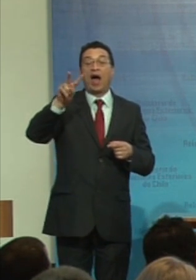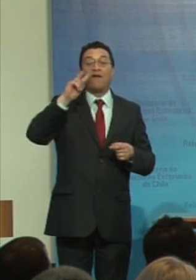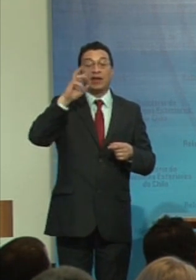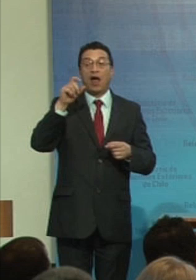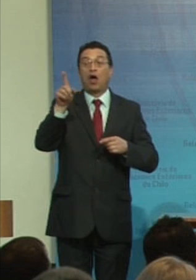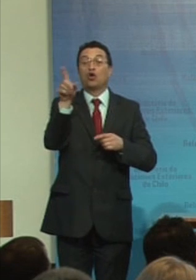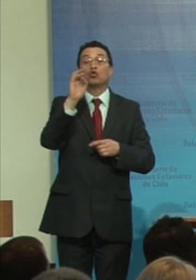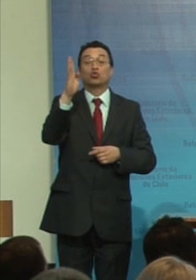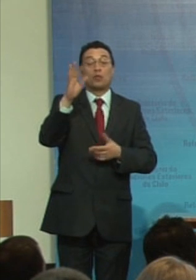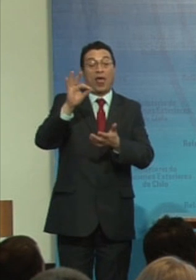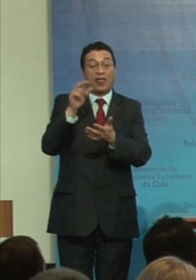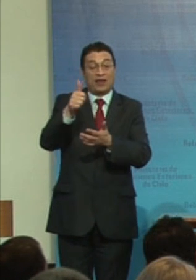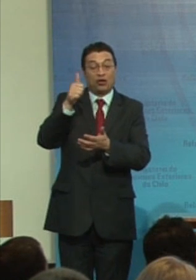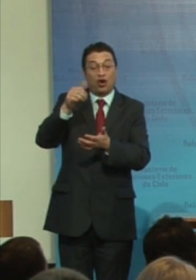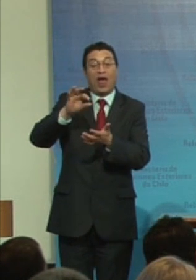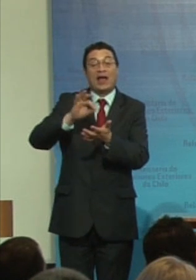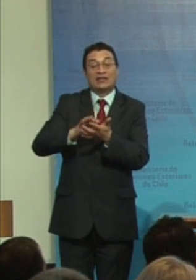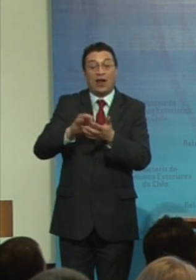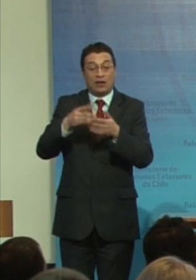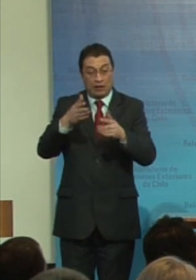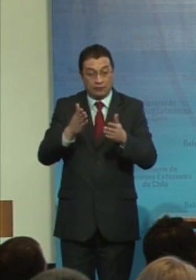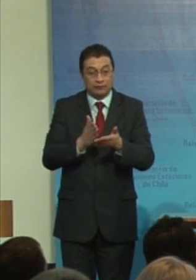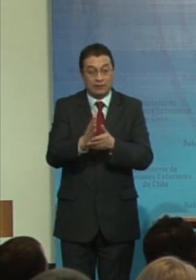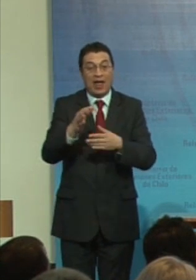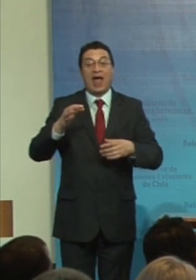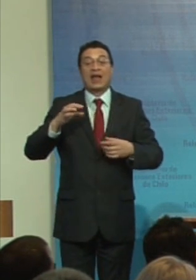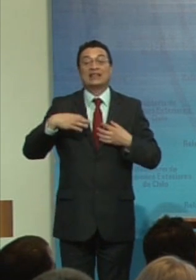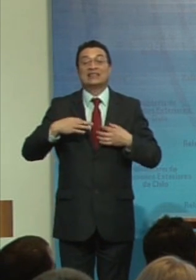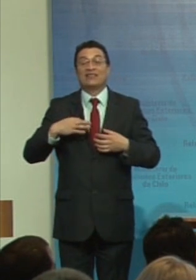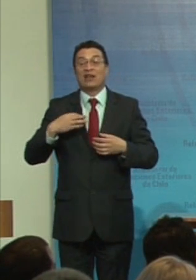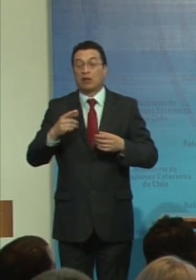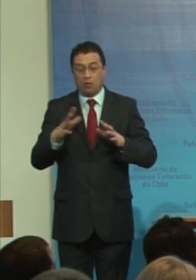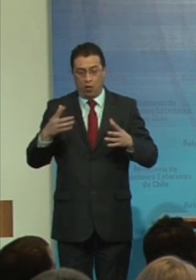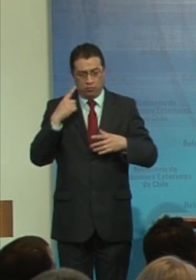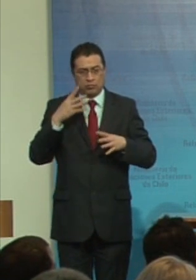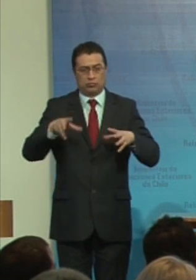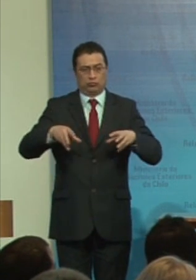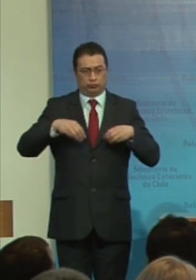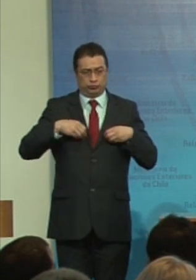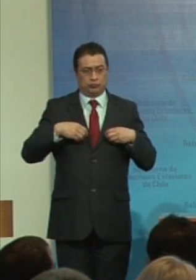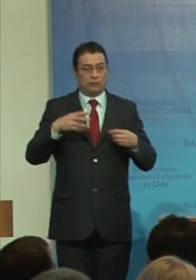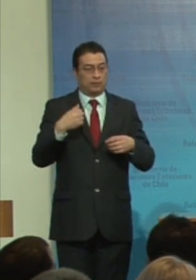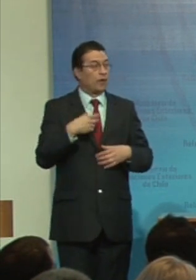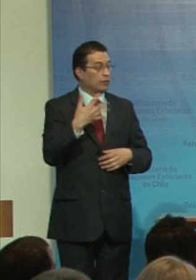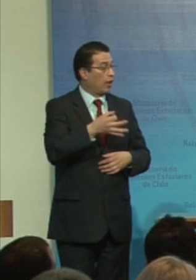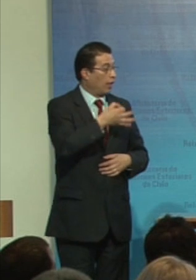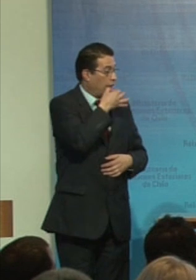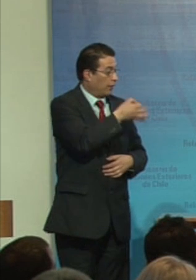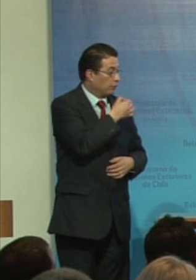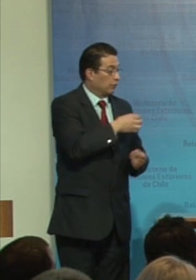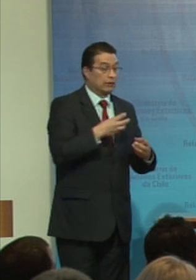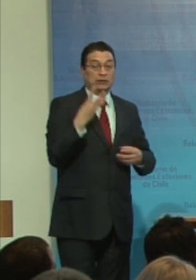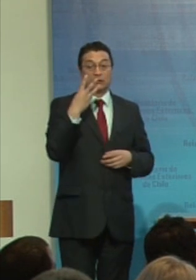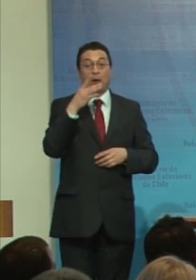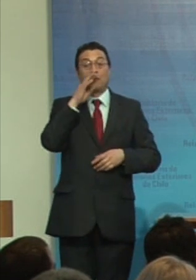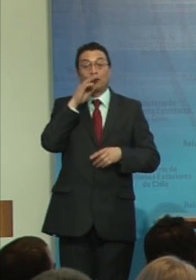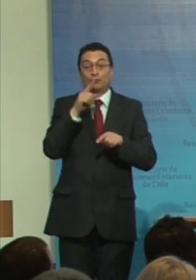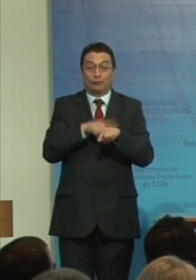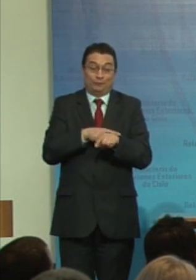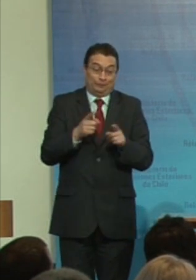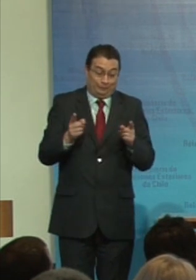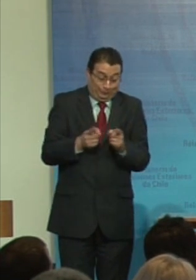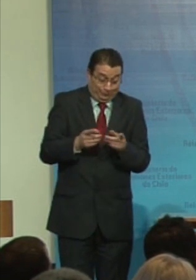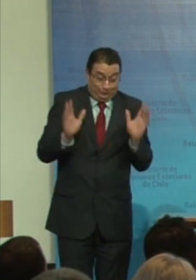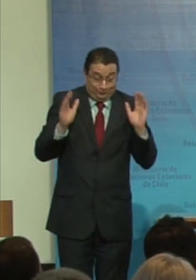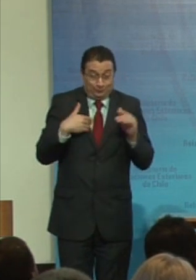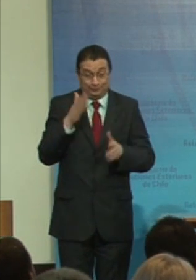del Senadi que partió en sociedad civil muy convencida ya Hernán me anunció que me quedan tres minutos por lo tanto me